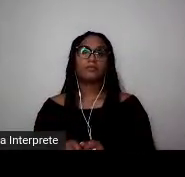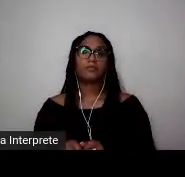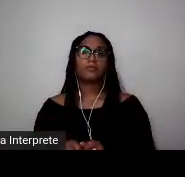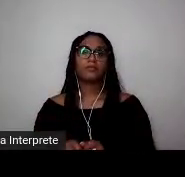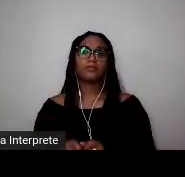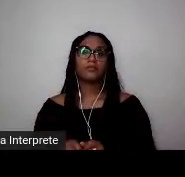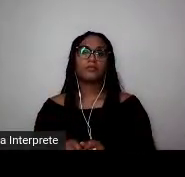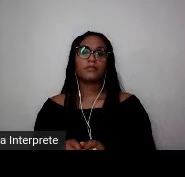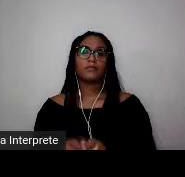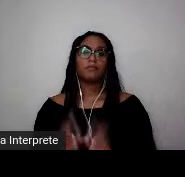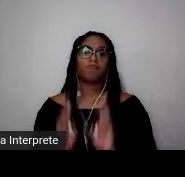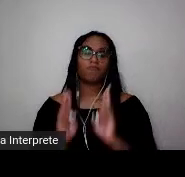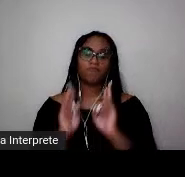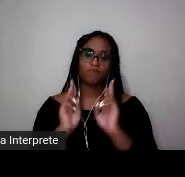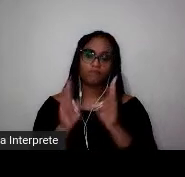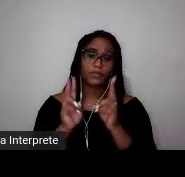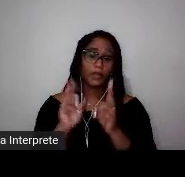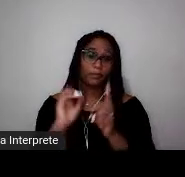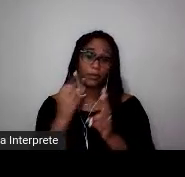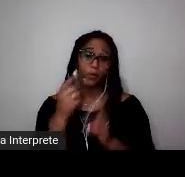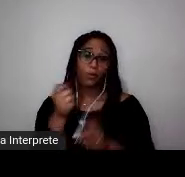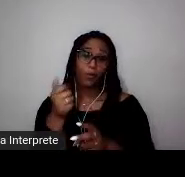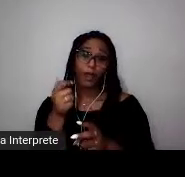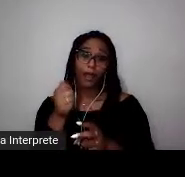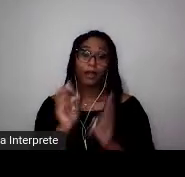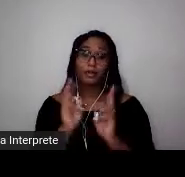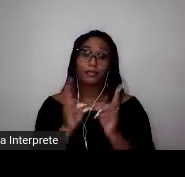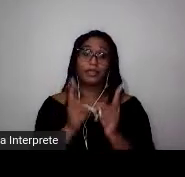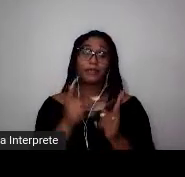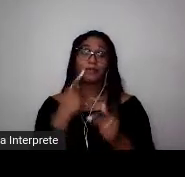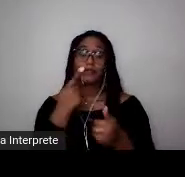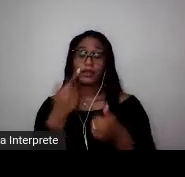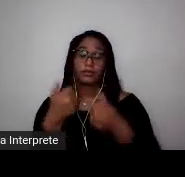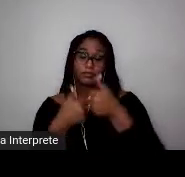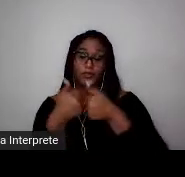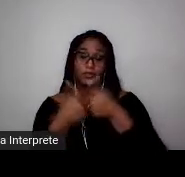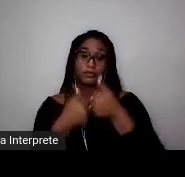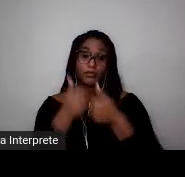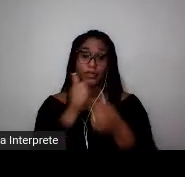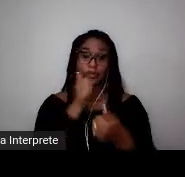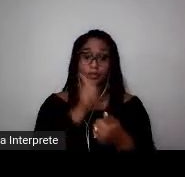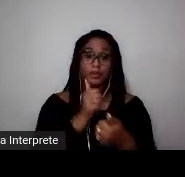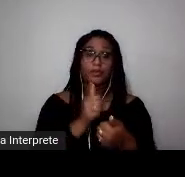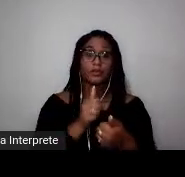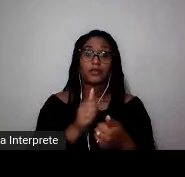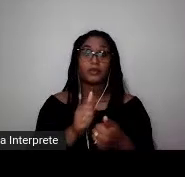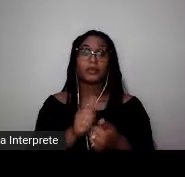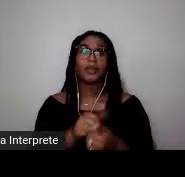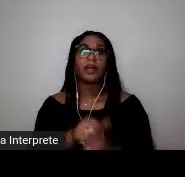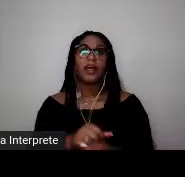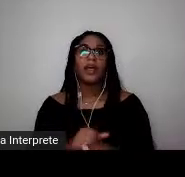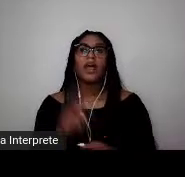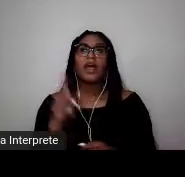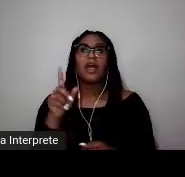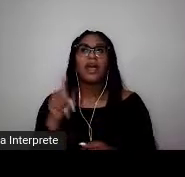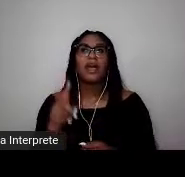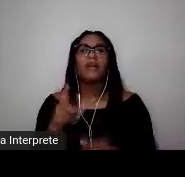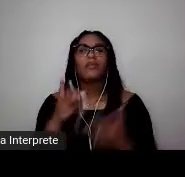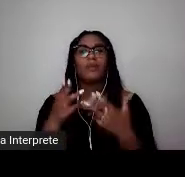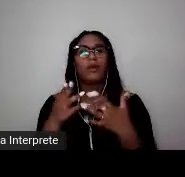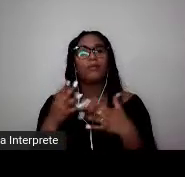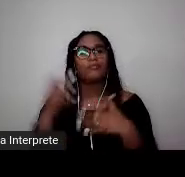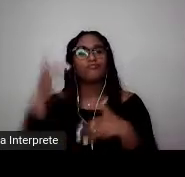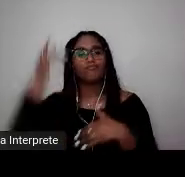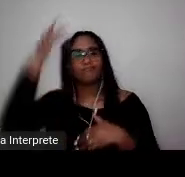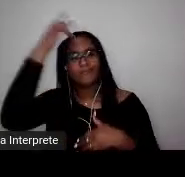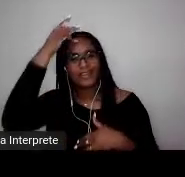ou quase sempre, que se fala de futebol de mulheres no Brasil, é mandatório que a gente volte para esse marco temporal.